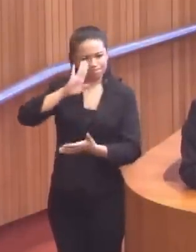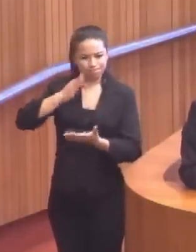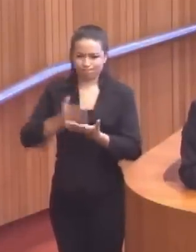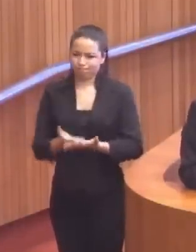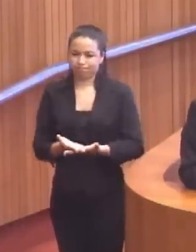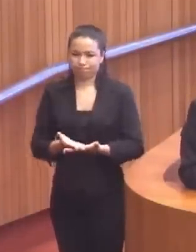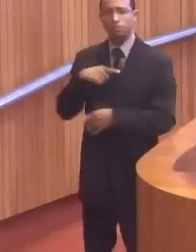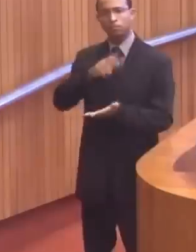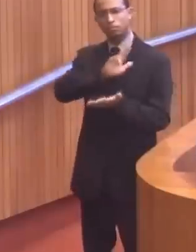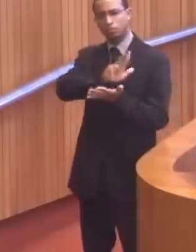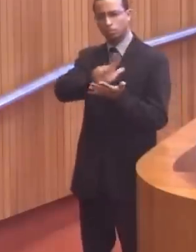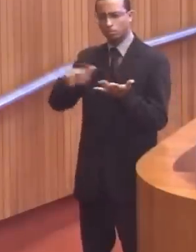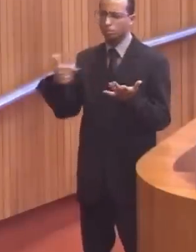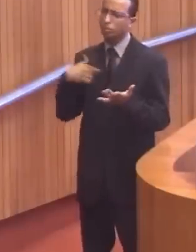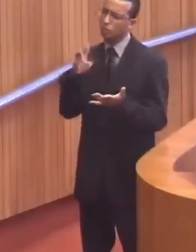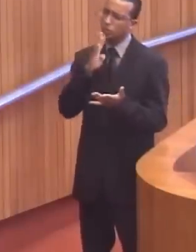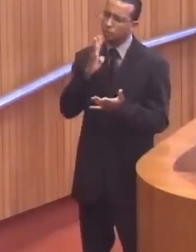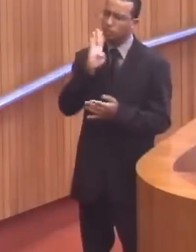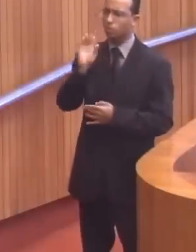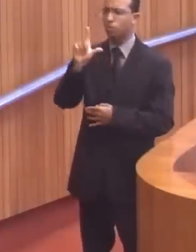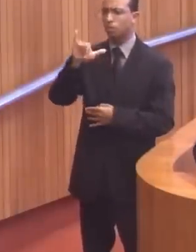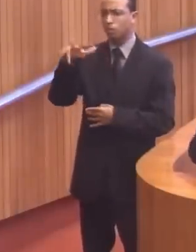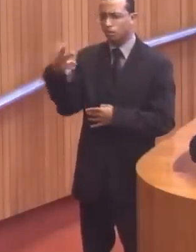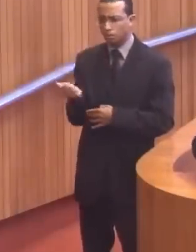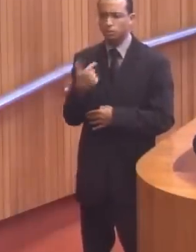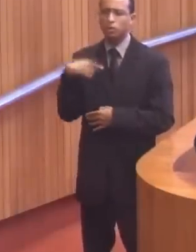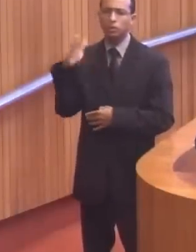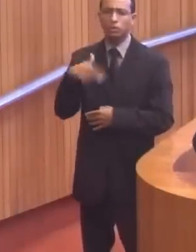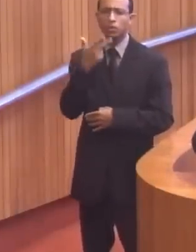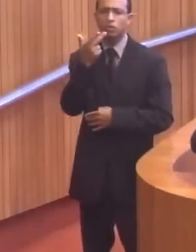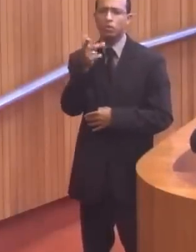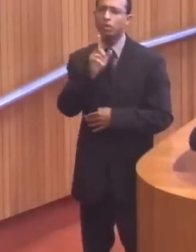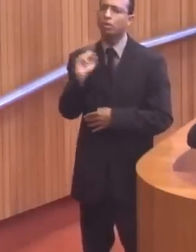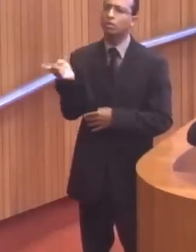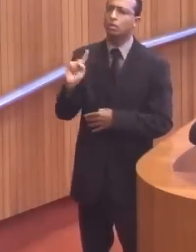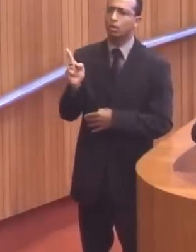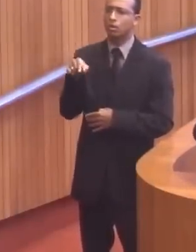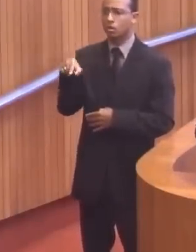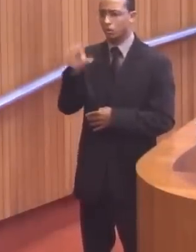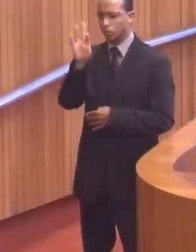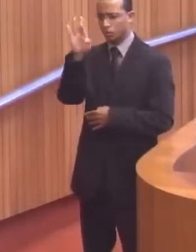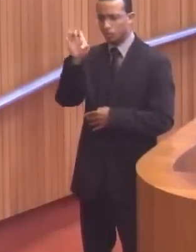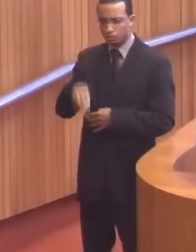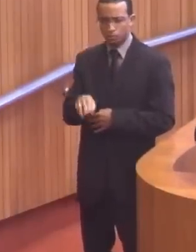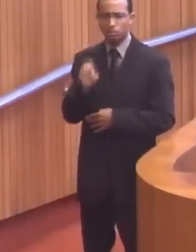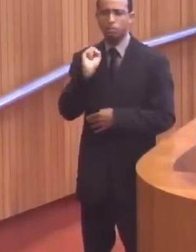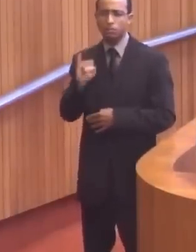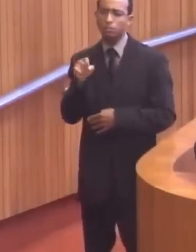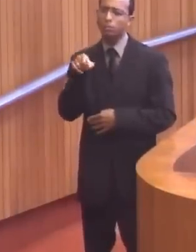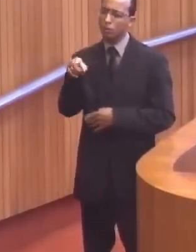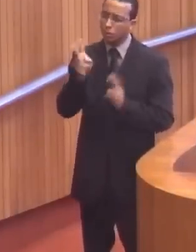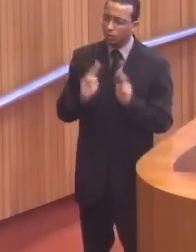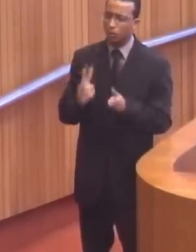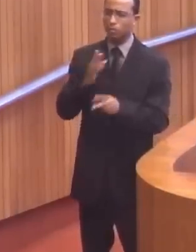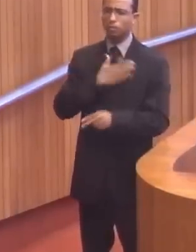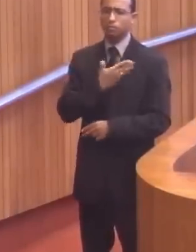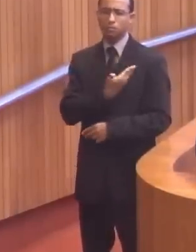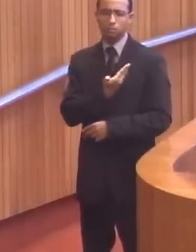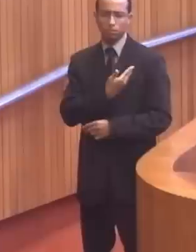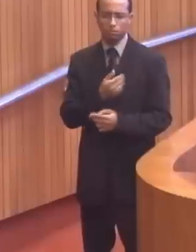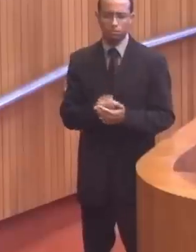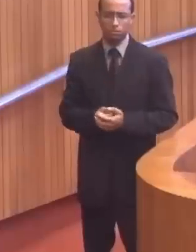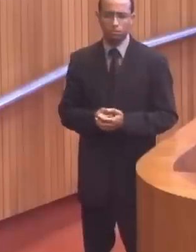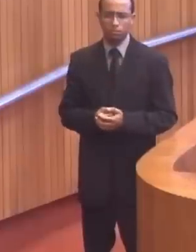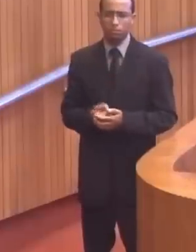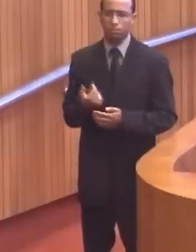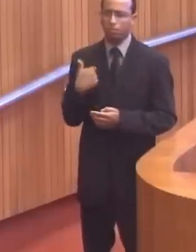desacreditada. Eu conheci Bolinha, eu nunca neguei. O Coutrinho não vai, se tu pratica com o continua sendo meu amigo.